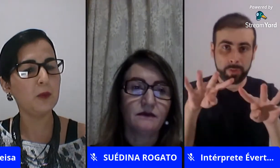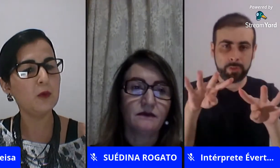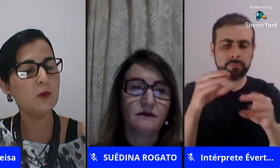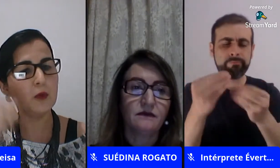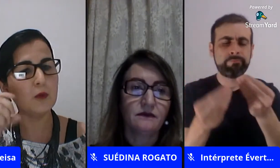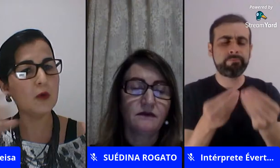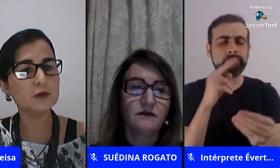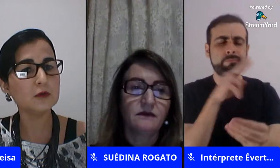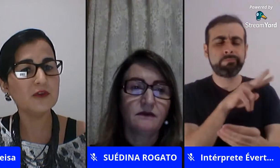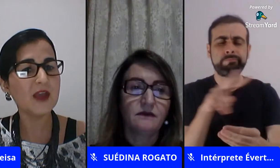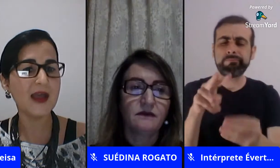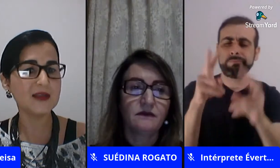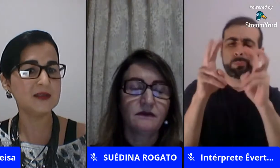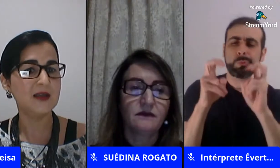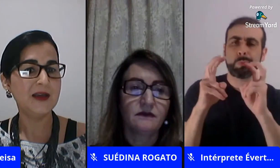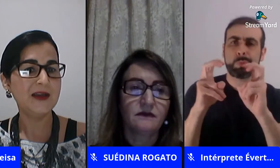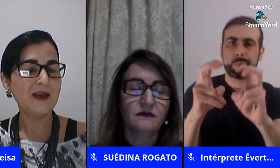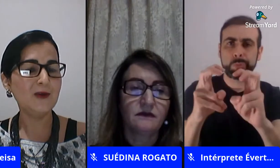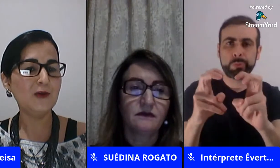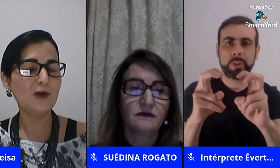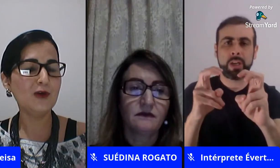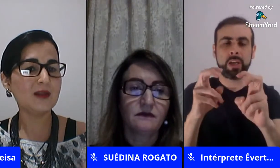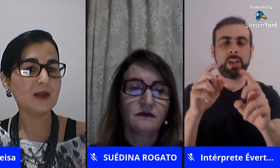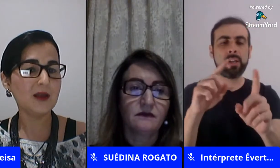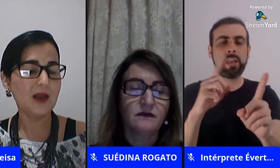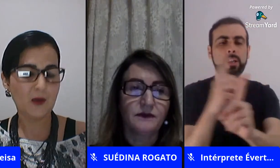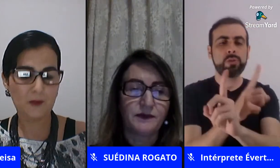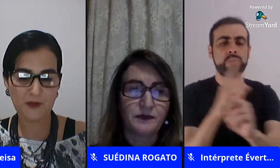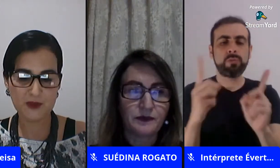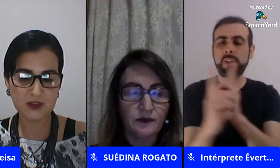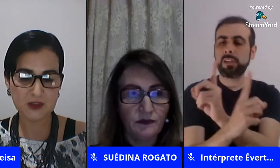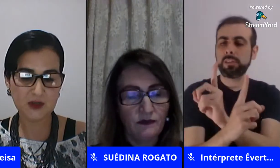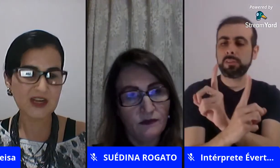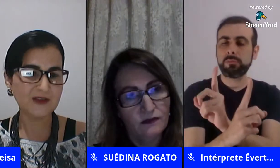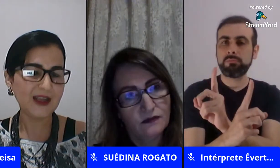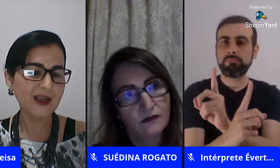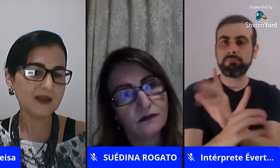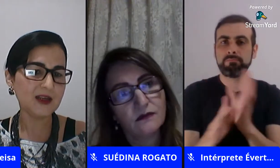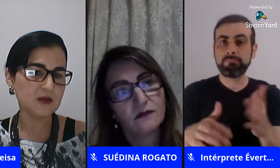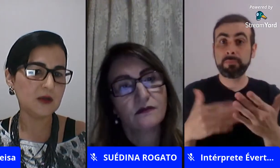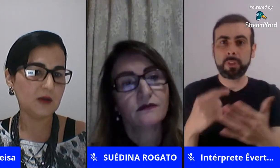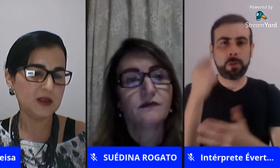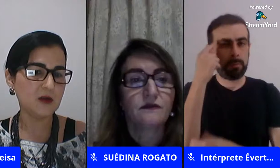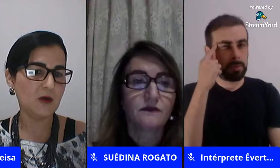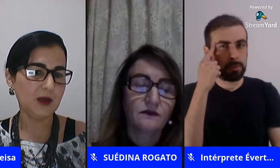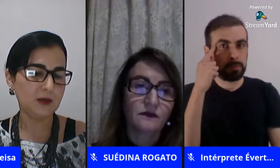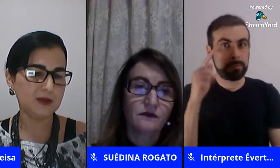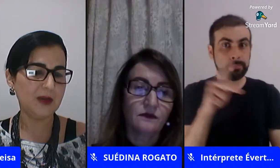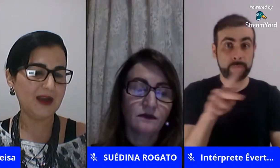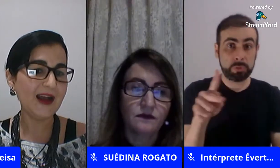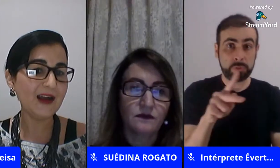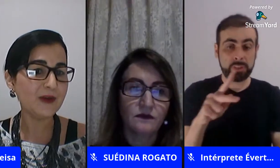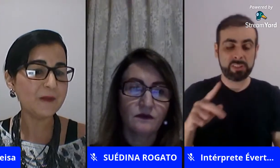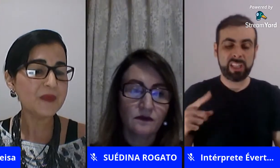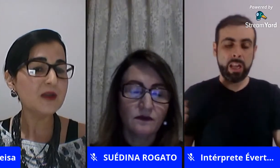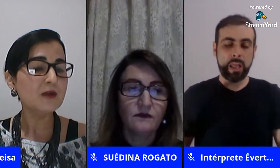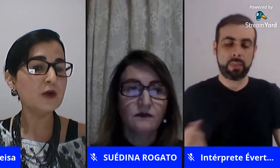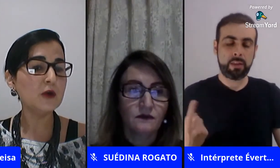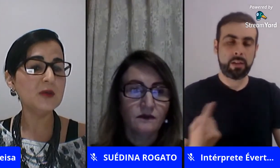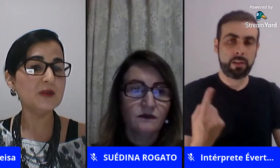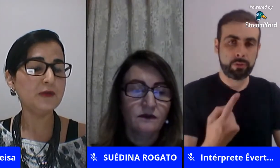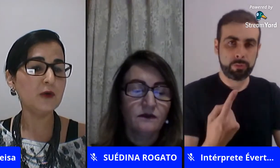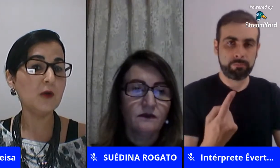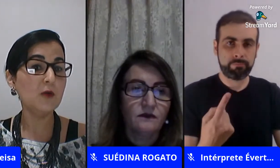por um outro viés eu professores que eu achava até que era tradicional na escola que eu trabalhava